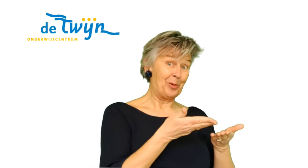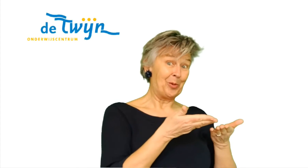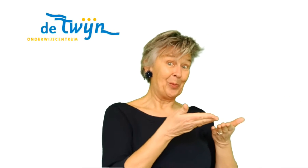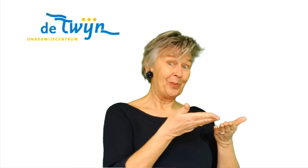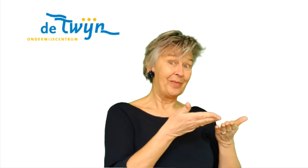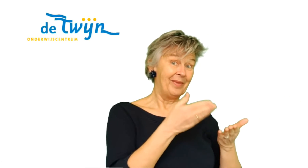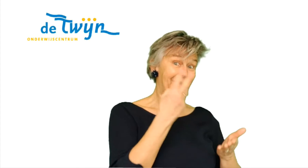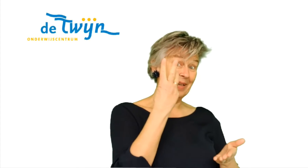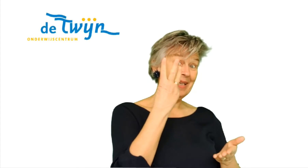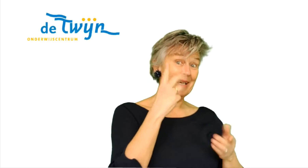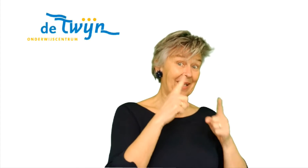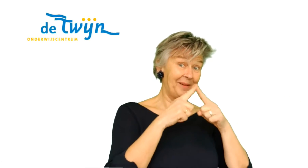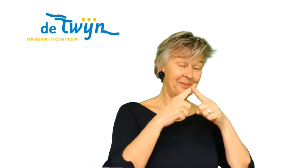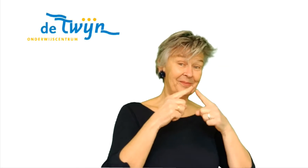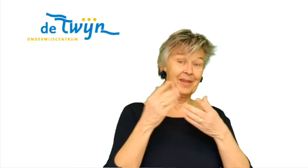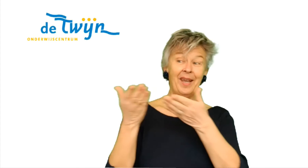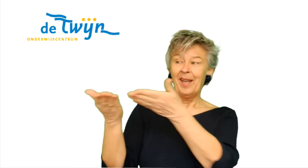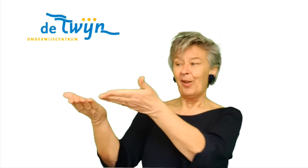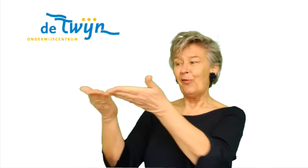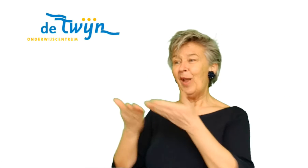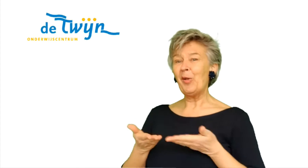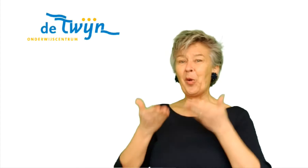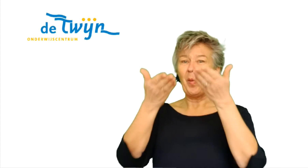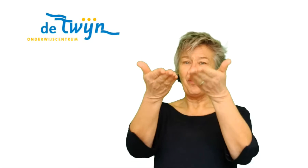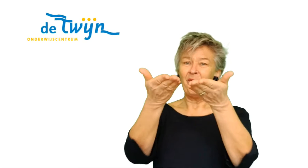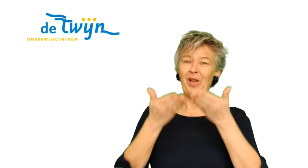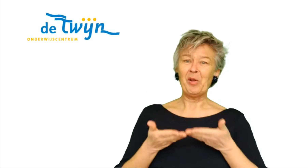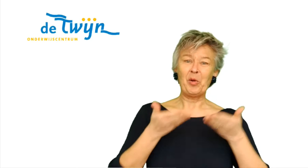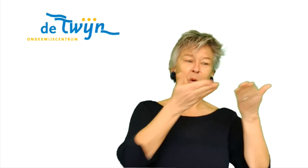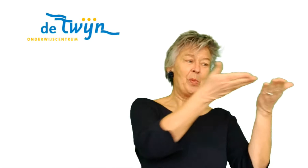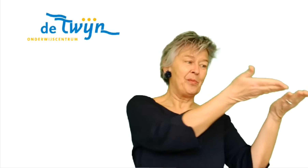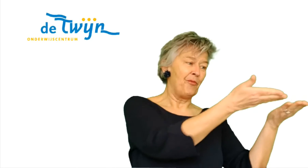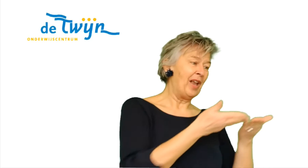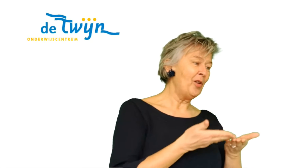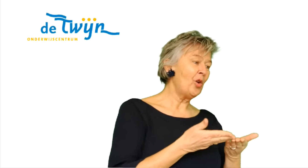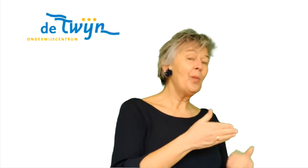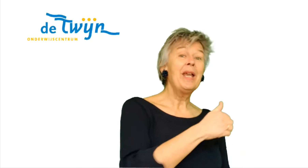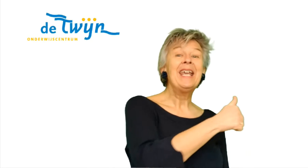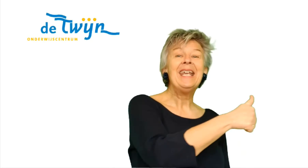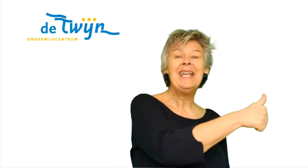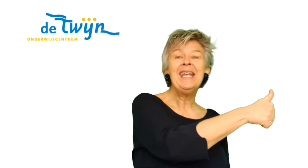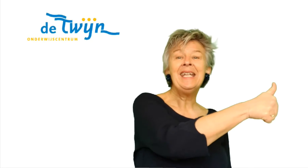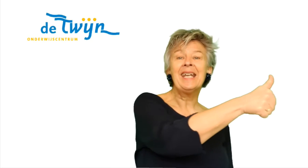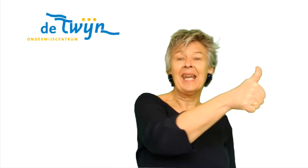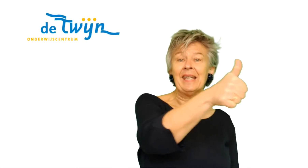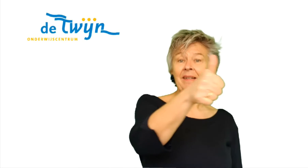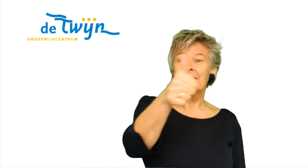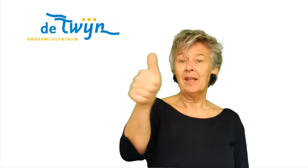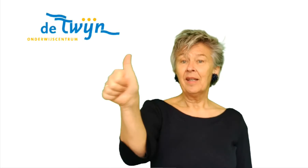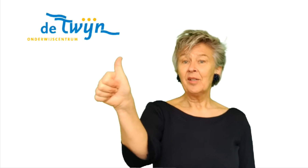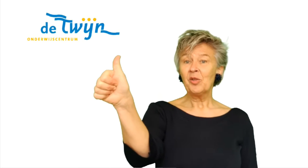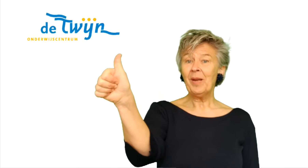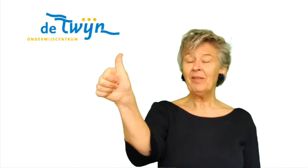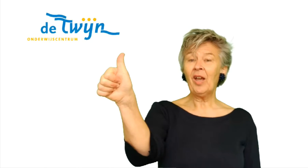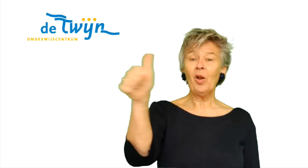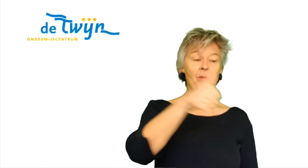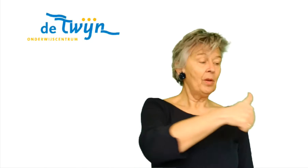welkom. Drie keer. Welkom, welkom, welkom iedereen. Dus met de duim